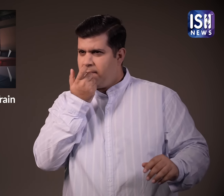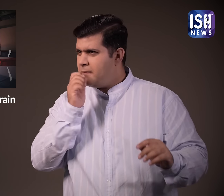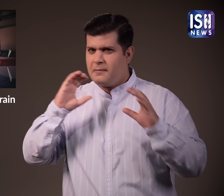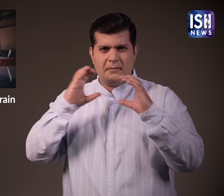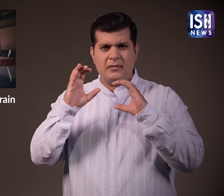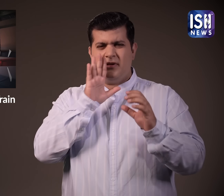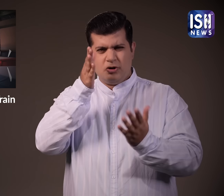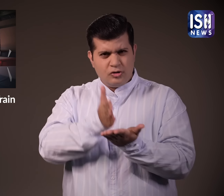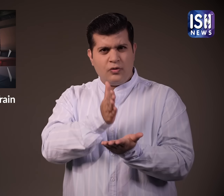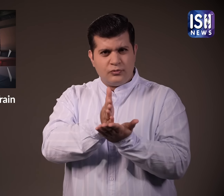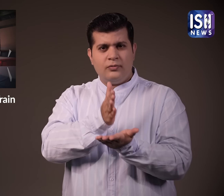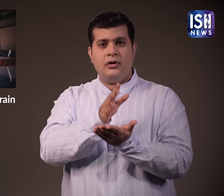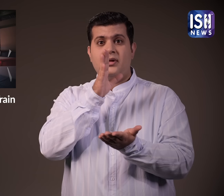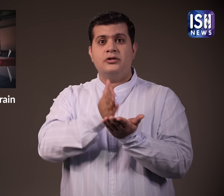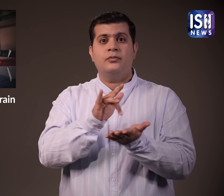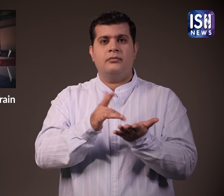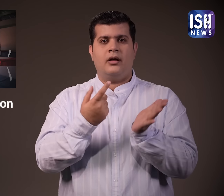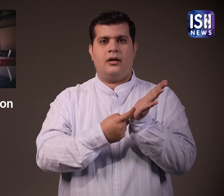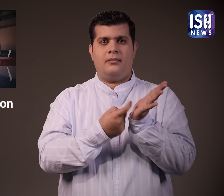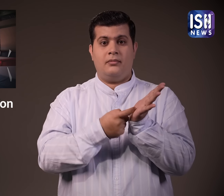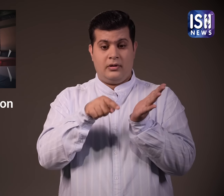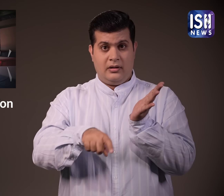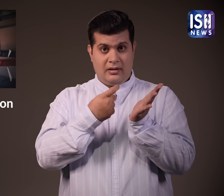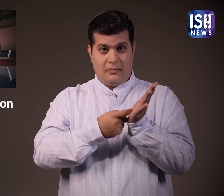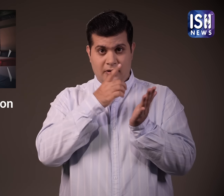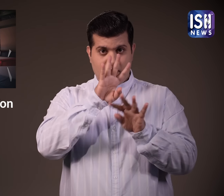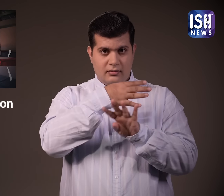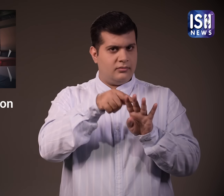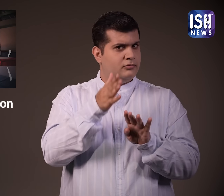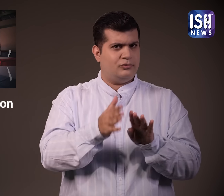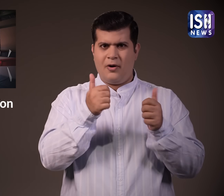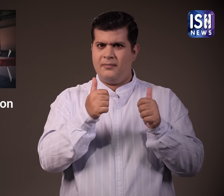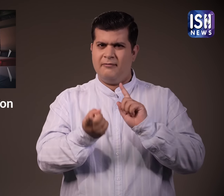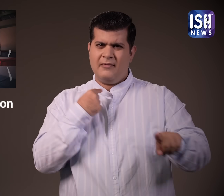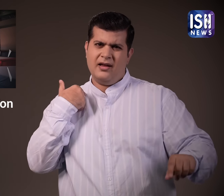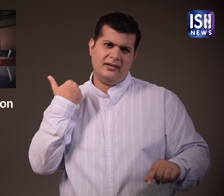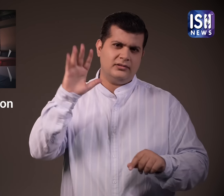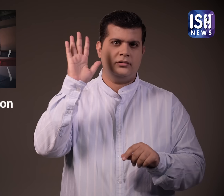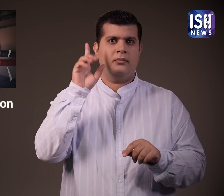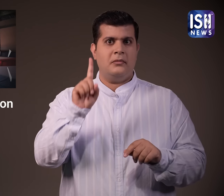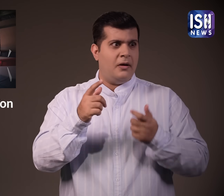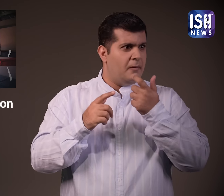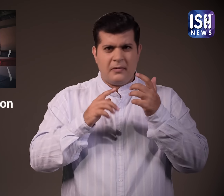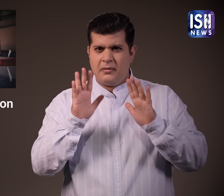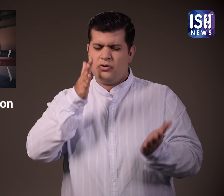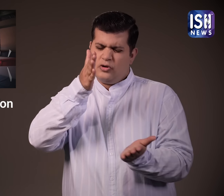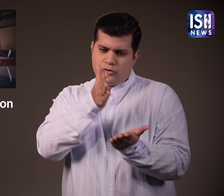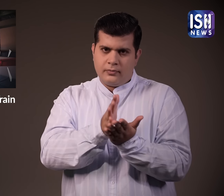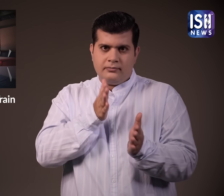और ट्रेन को रमागुडं स्टेशन पर रोकने की कोशिच की जहां उसकी रूट की अनुसार वो ट्रेन नहीं रुकती लेकिन उन्होंने ट्रेन रुकवा